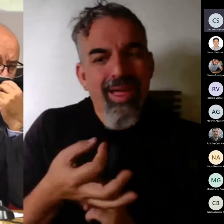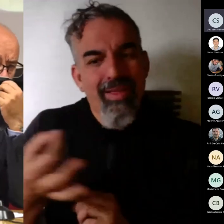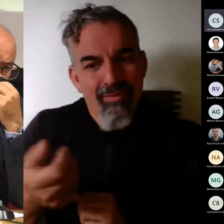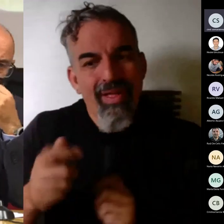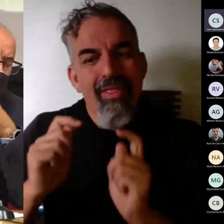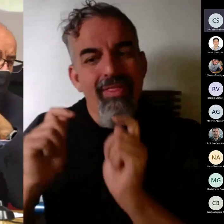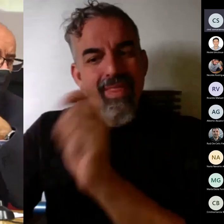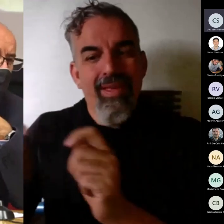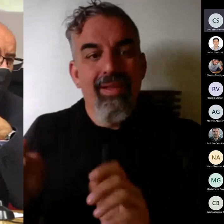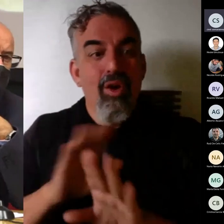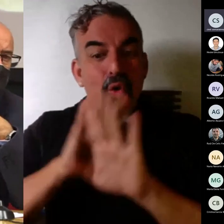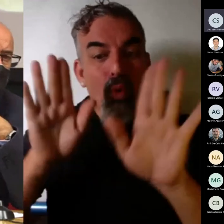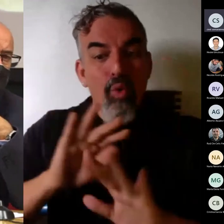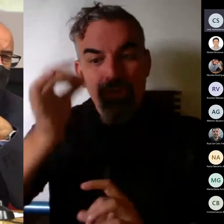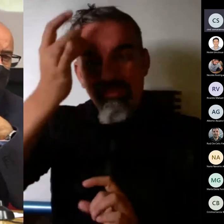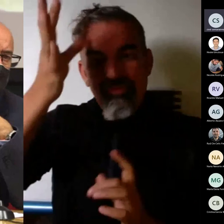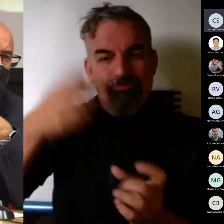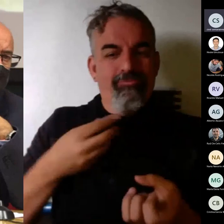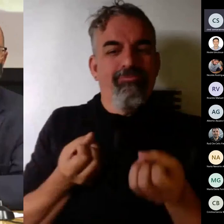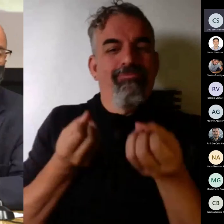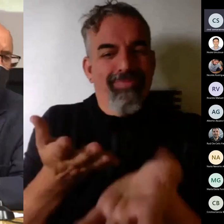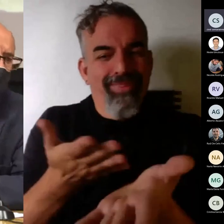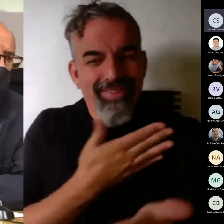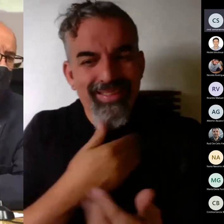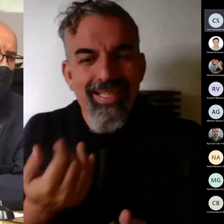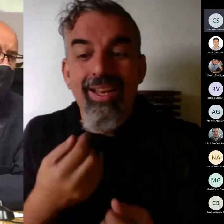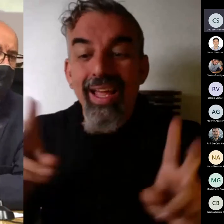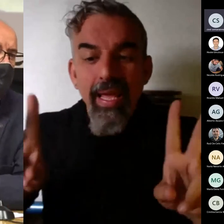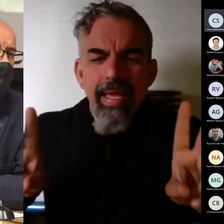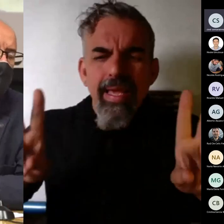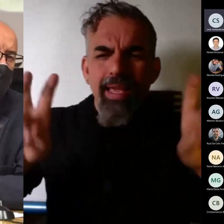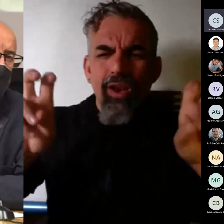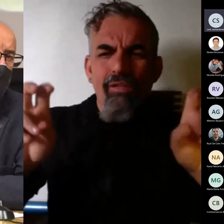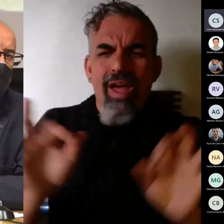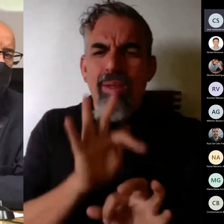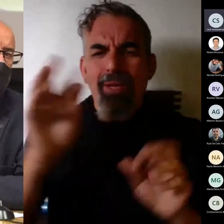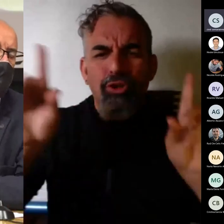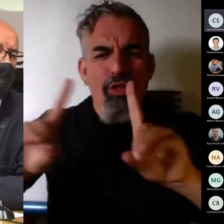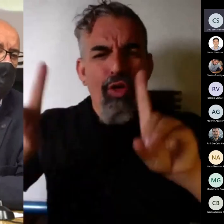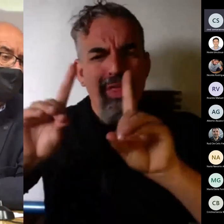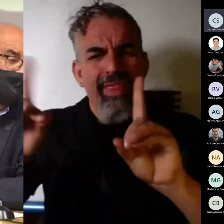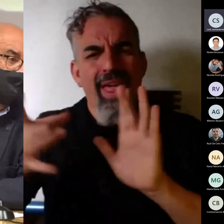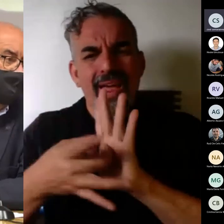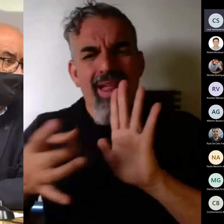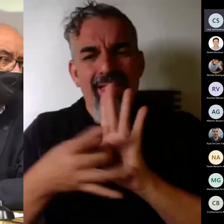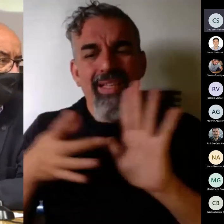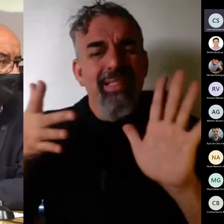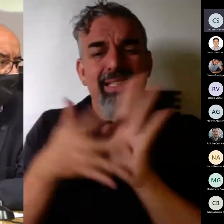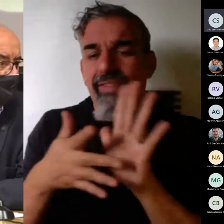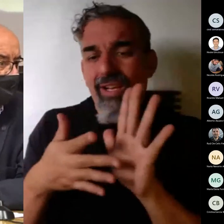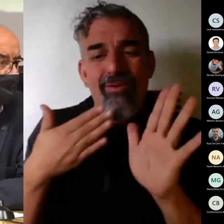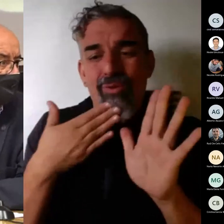la última idea que quería transmitir innovar y dar una buena docencia es un ejercicio de investigación